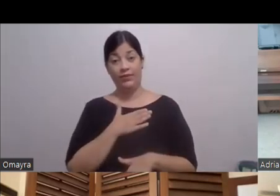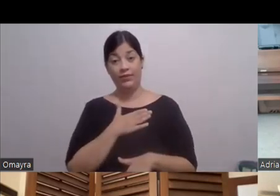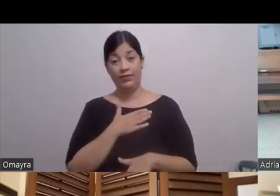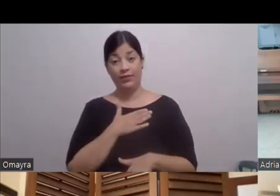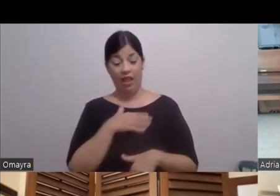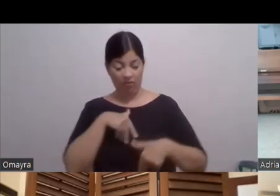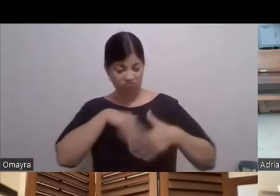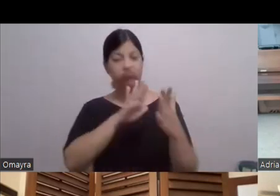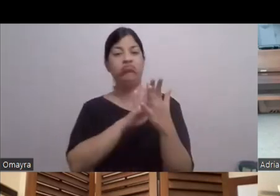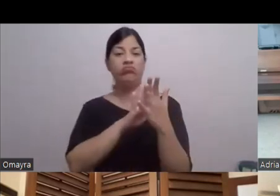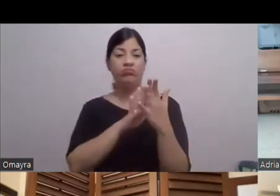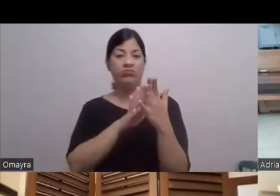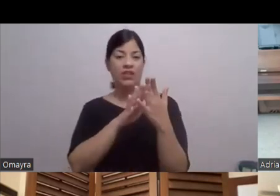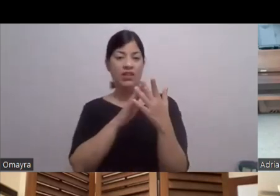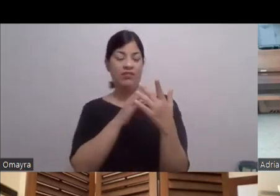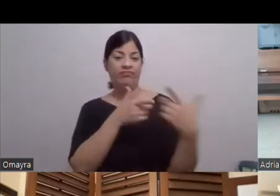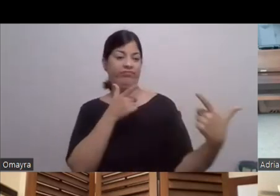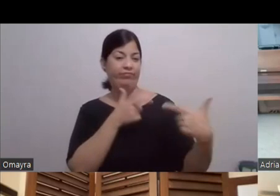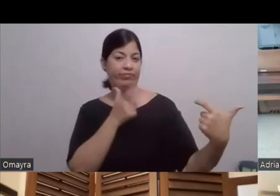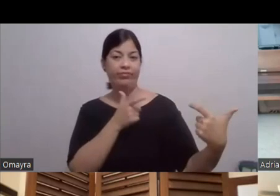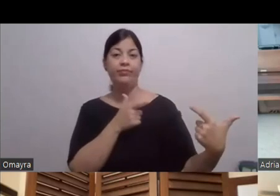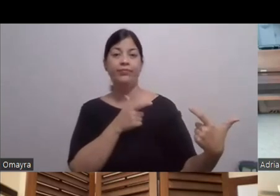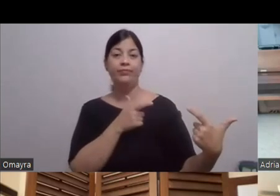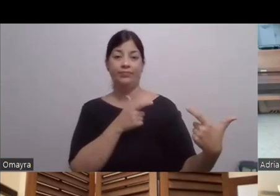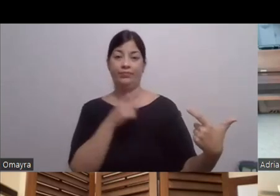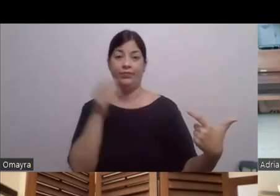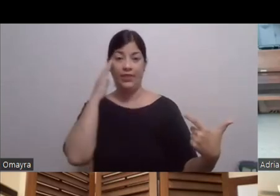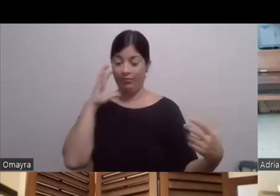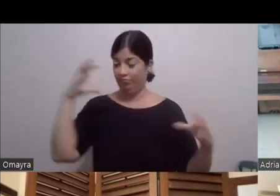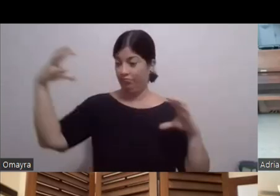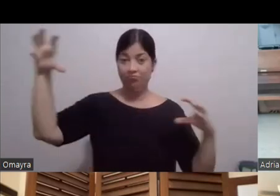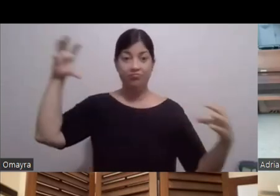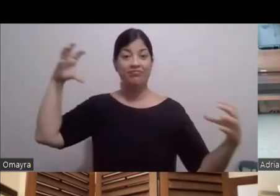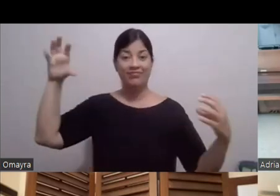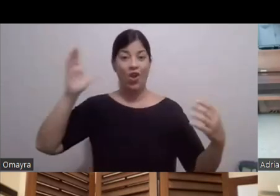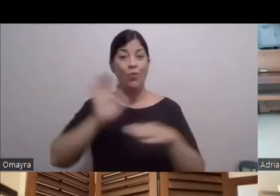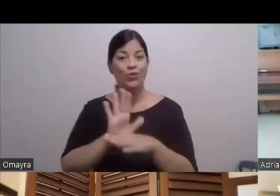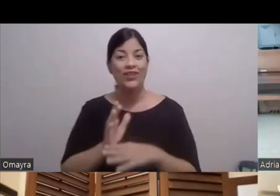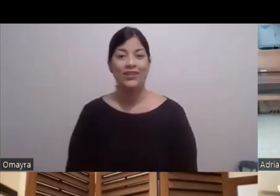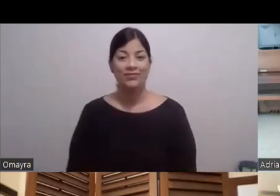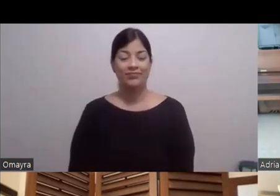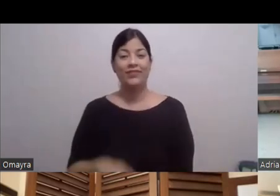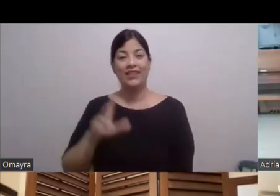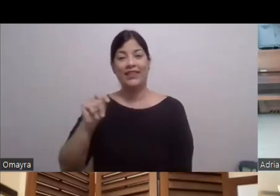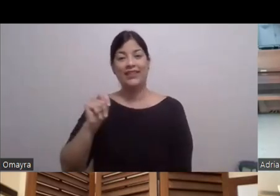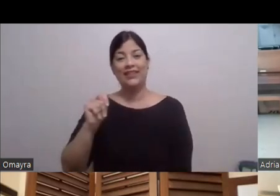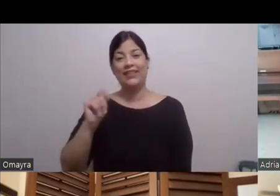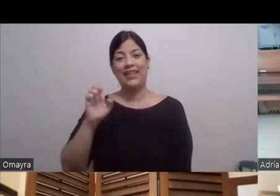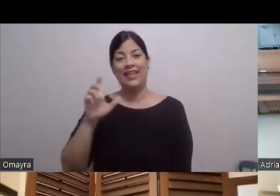De tiroteo Pero está la cámara Como en cine Como una serie Se lo llaman Teleserie Pero son de 80 capítulos Son de